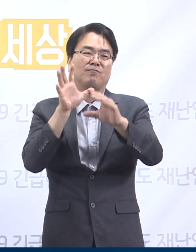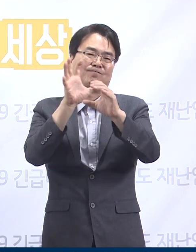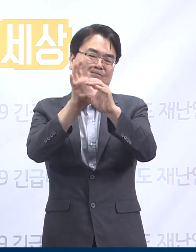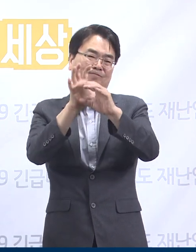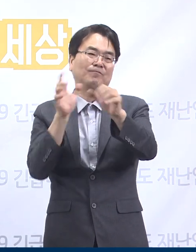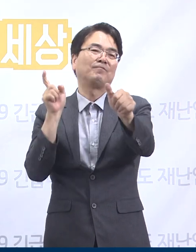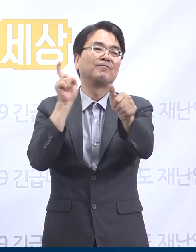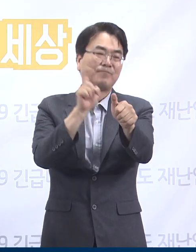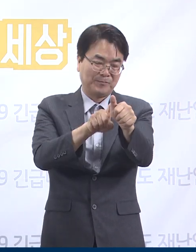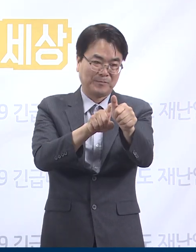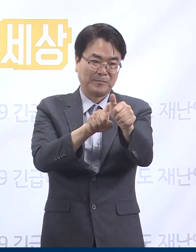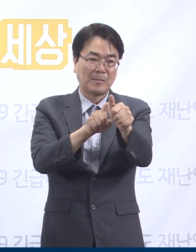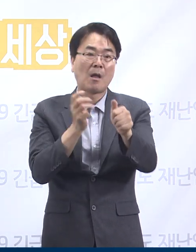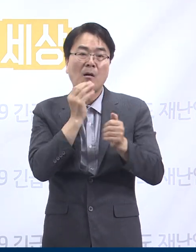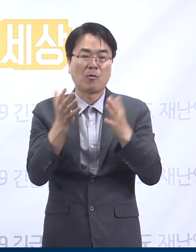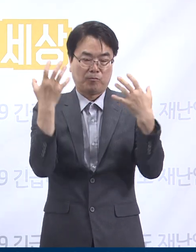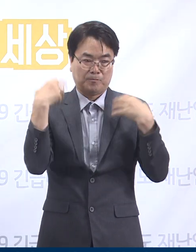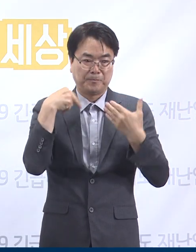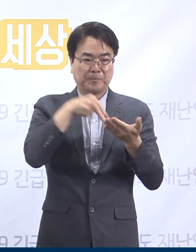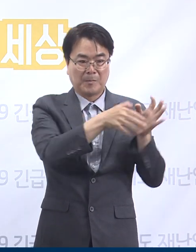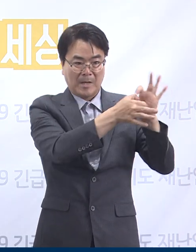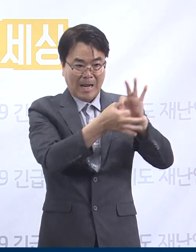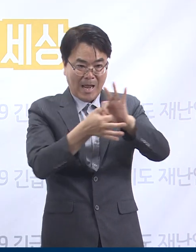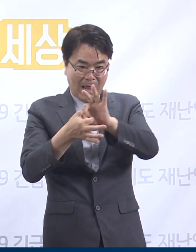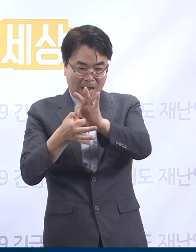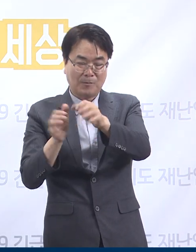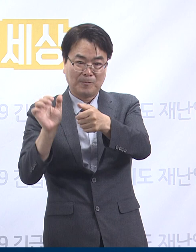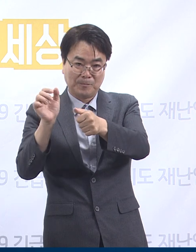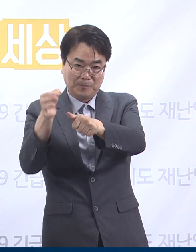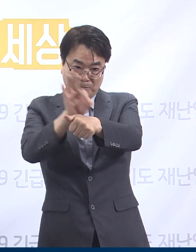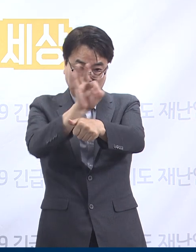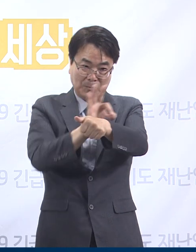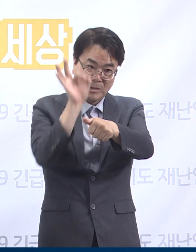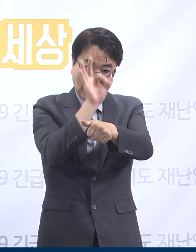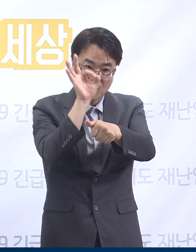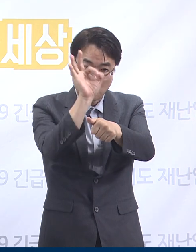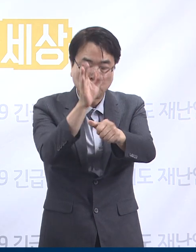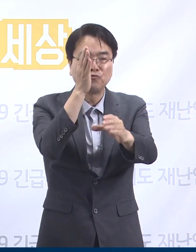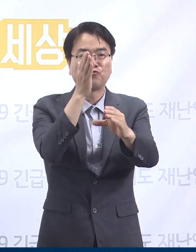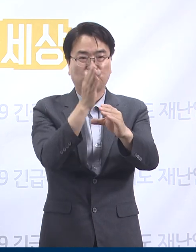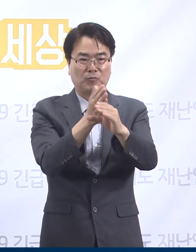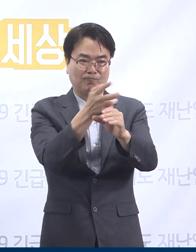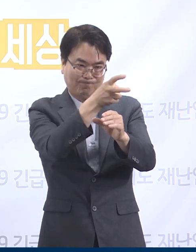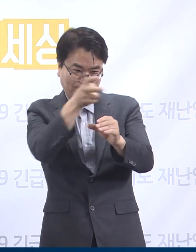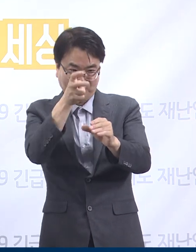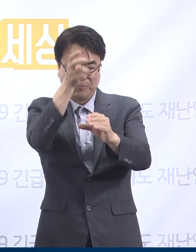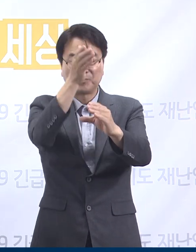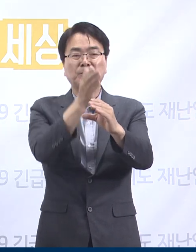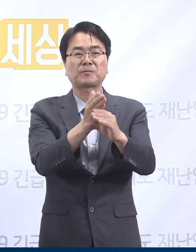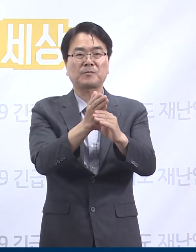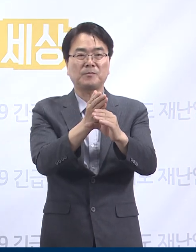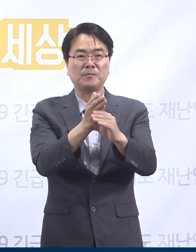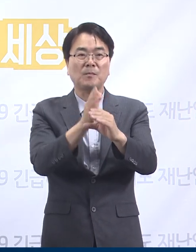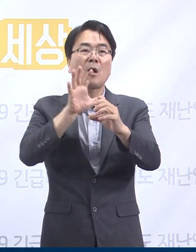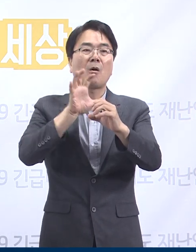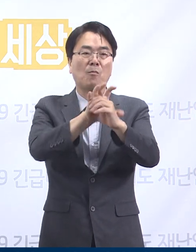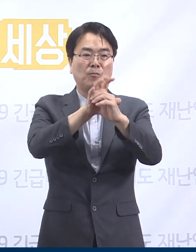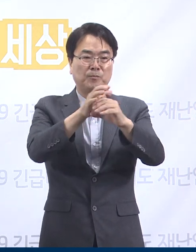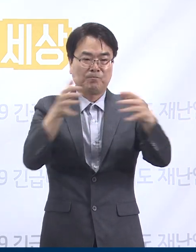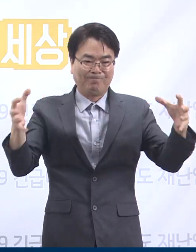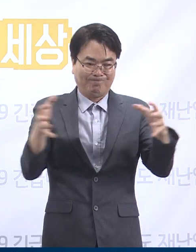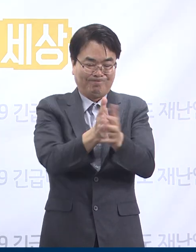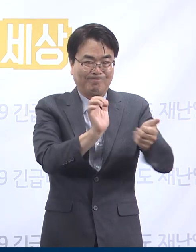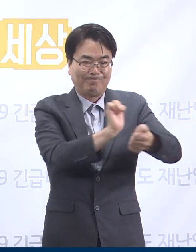경기도는 심층역학주사를 진행하는 한편 상황을 지속 모니터링 중입니다. 코로나19 집단감염 확산 차단을